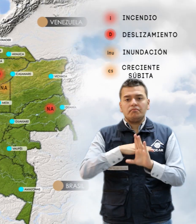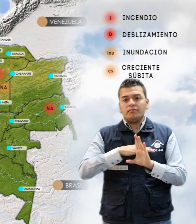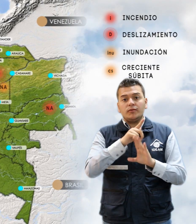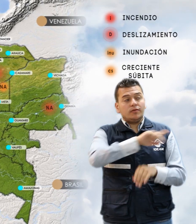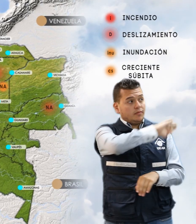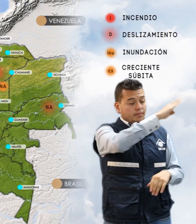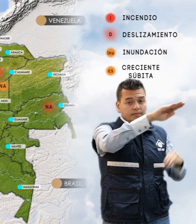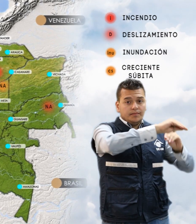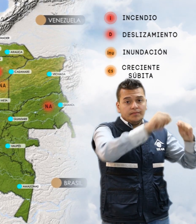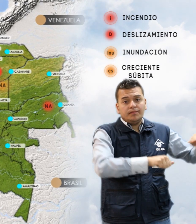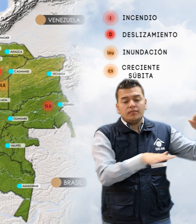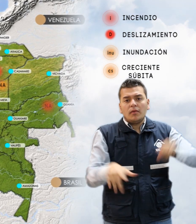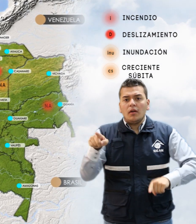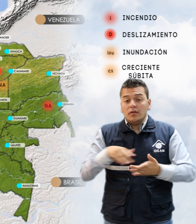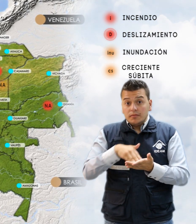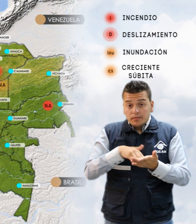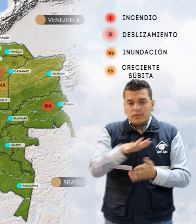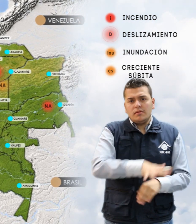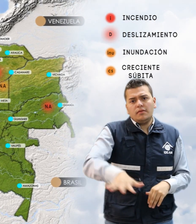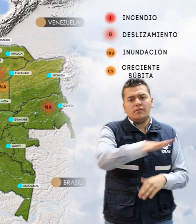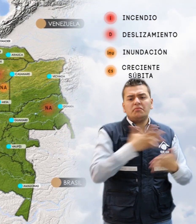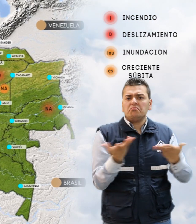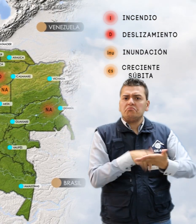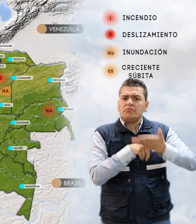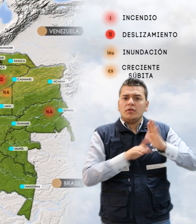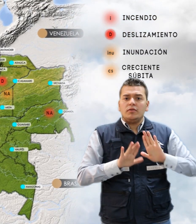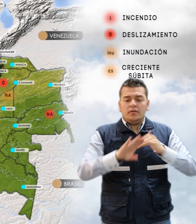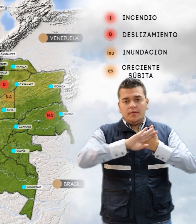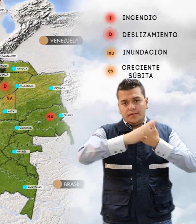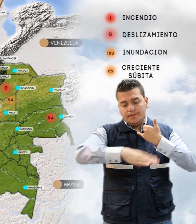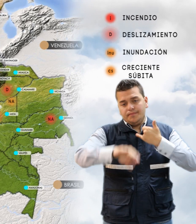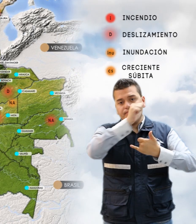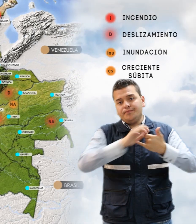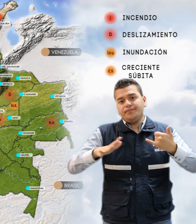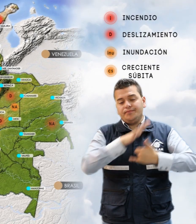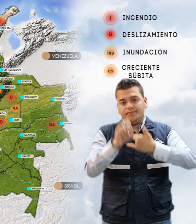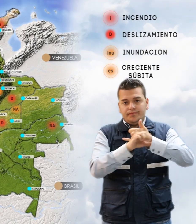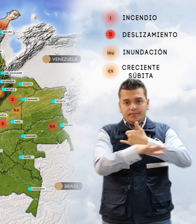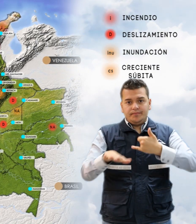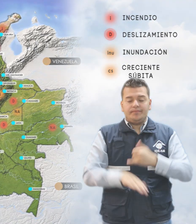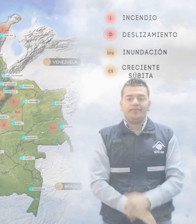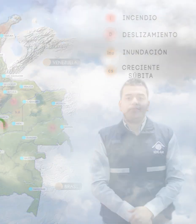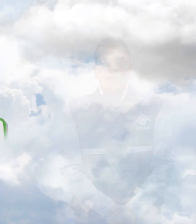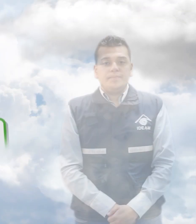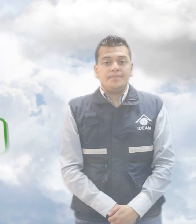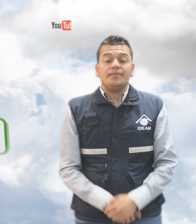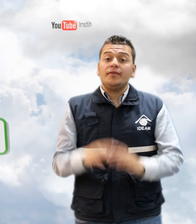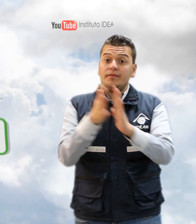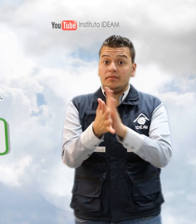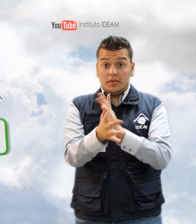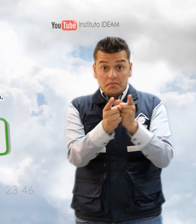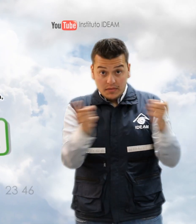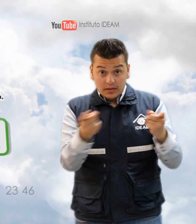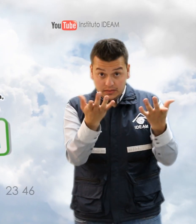deslizamientos de tierra en sectores inestables o de alta pendiente localizados en las regiones Andina, Pacífica y Orinoquia. Recuerde